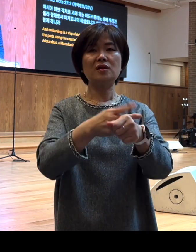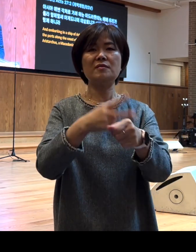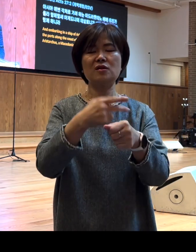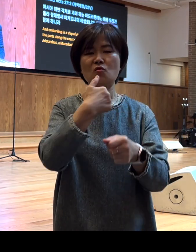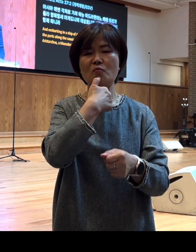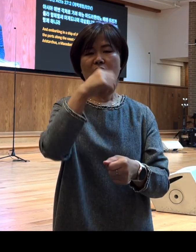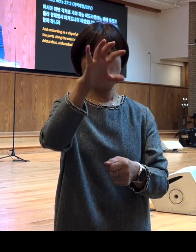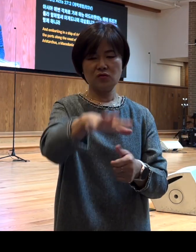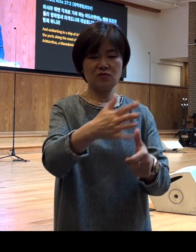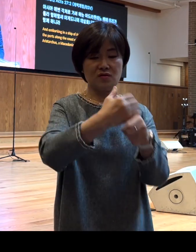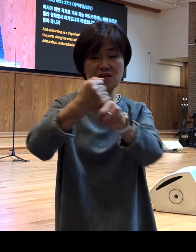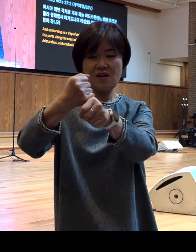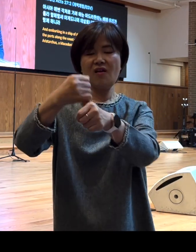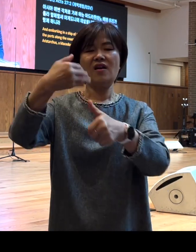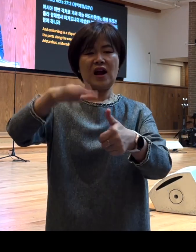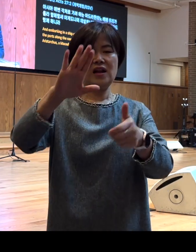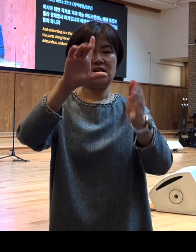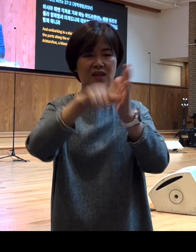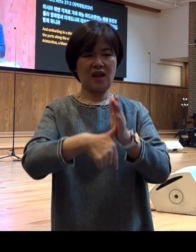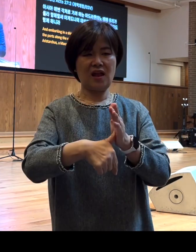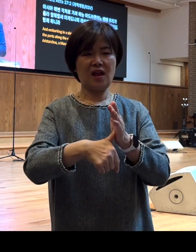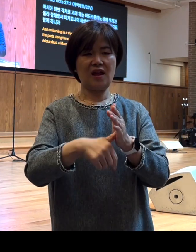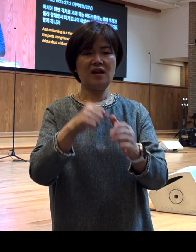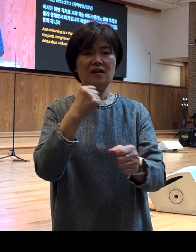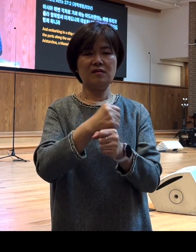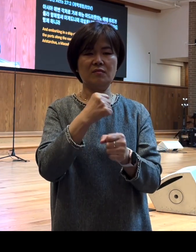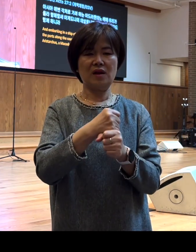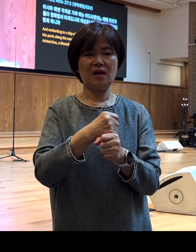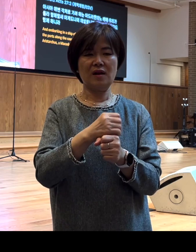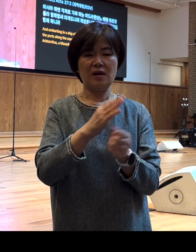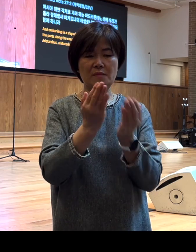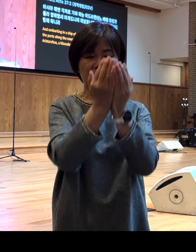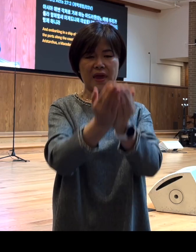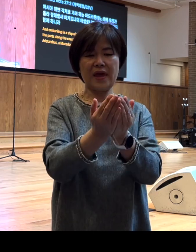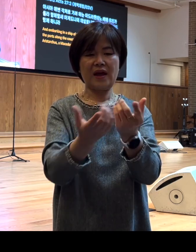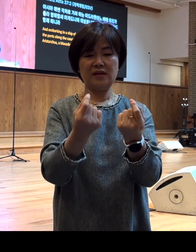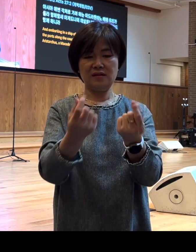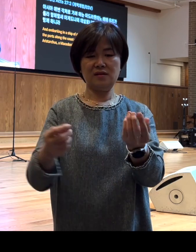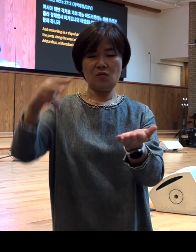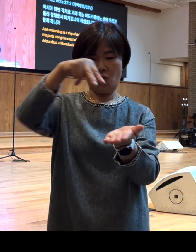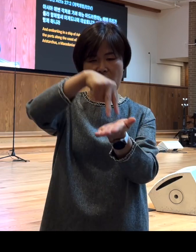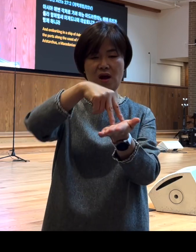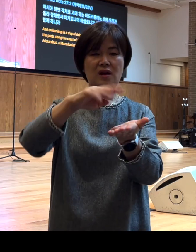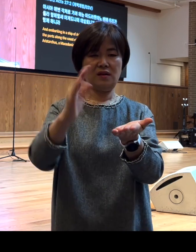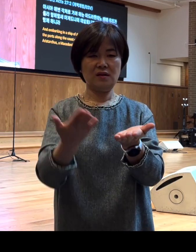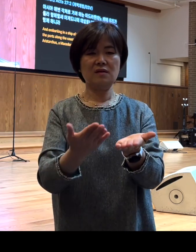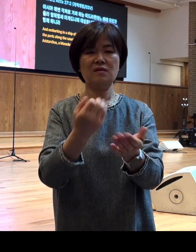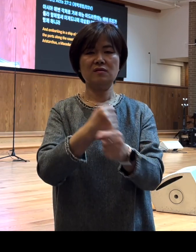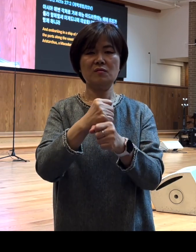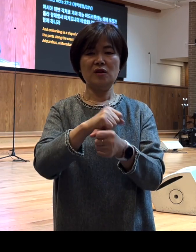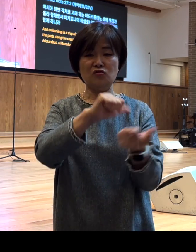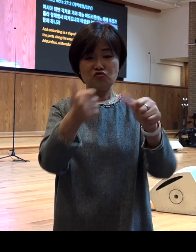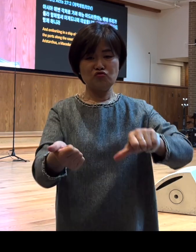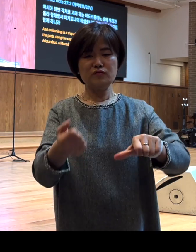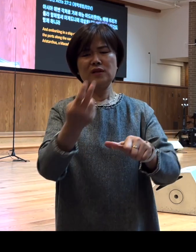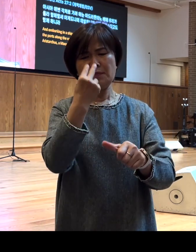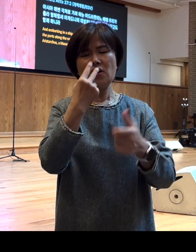압송당할 때 아드라무떼노라고 하는 배에 함께 올라서 정말 생사고락을 함께 했던 그런